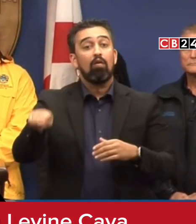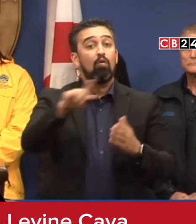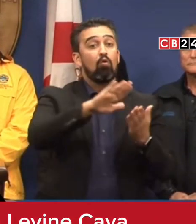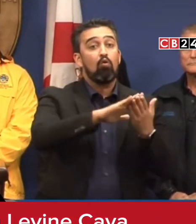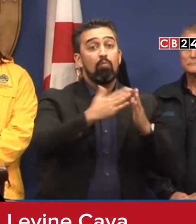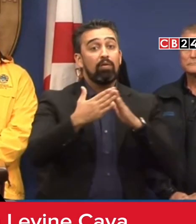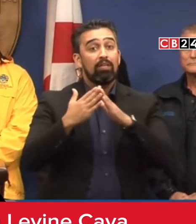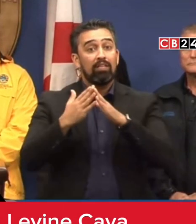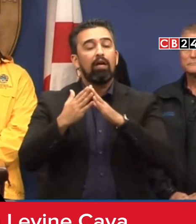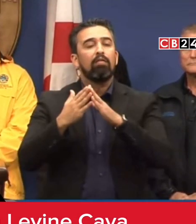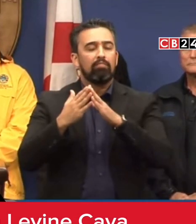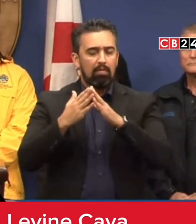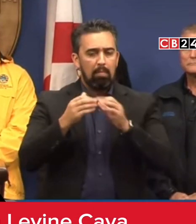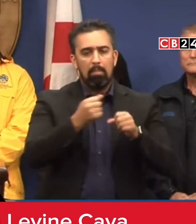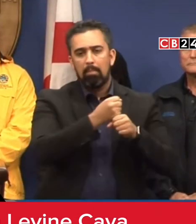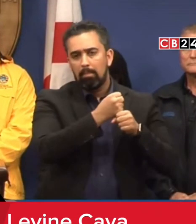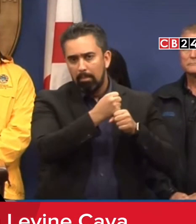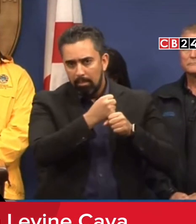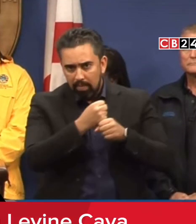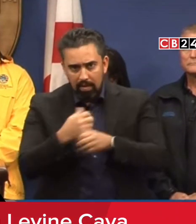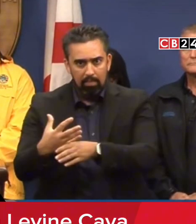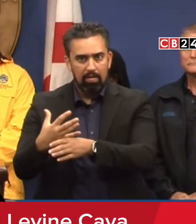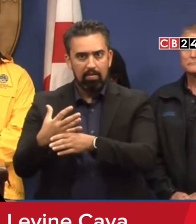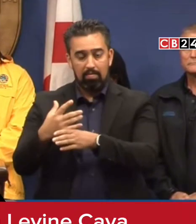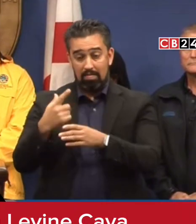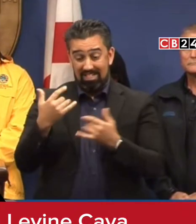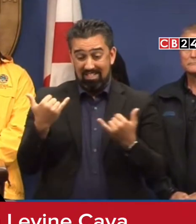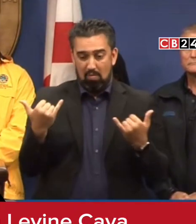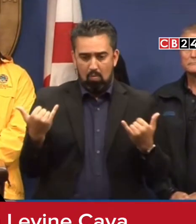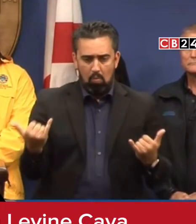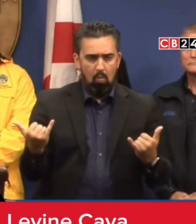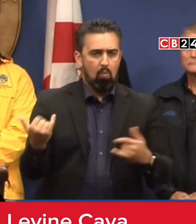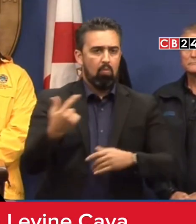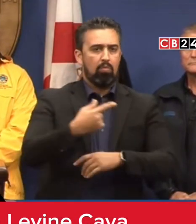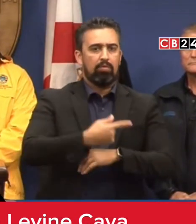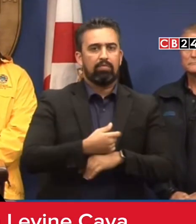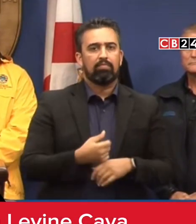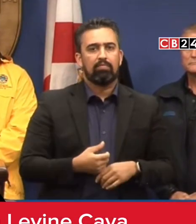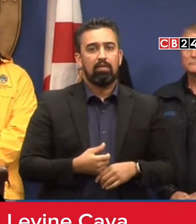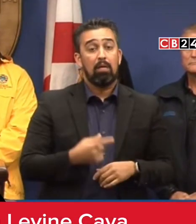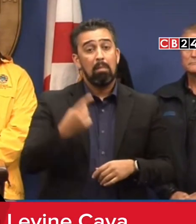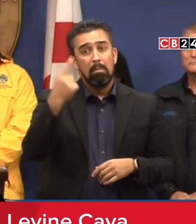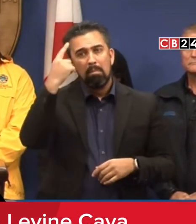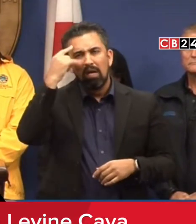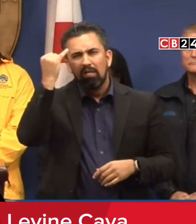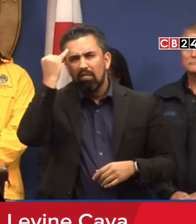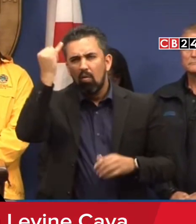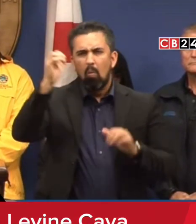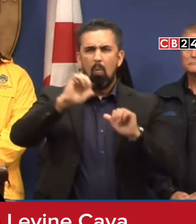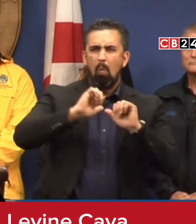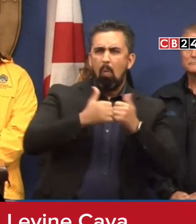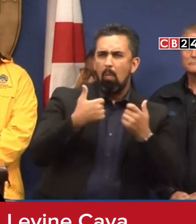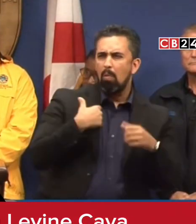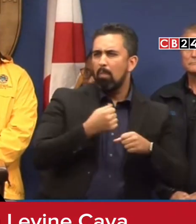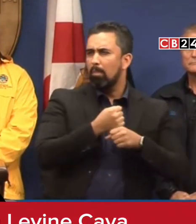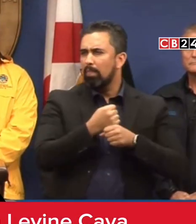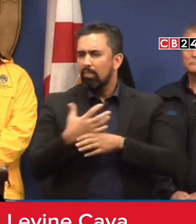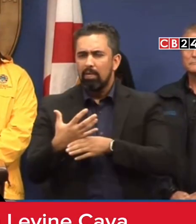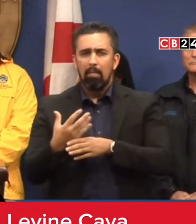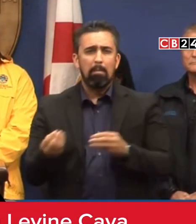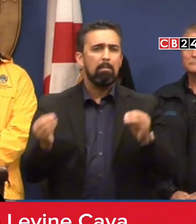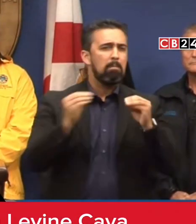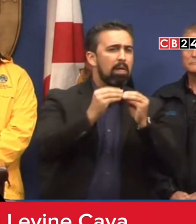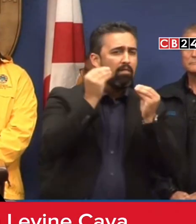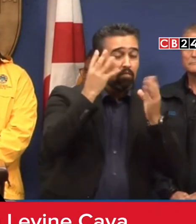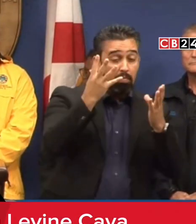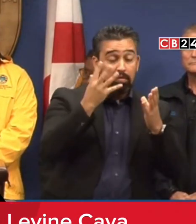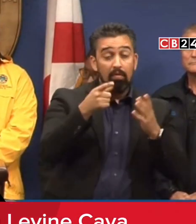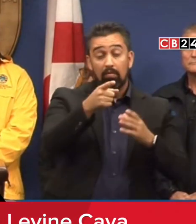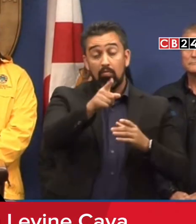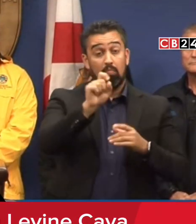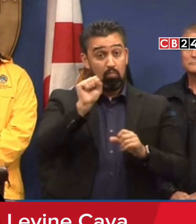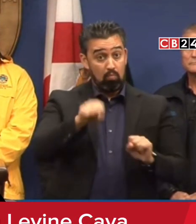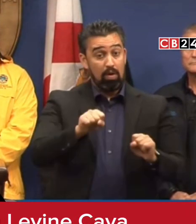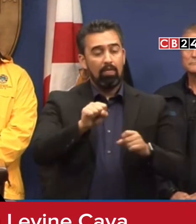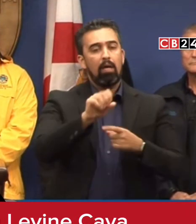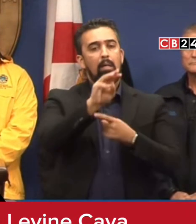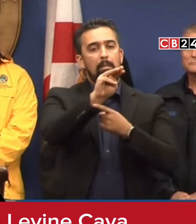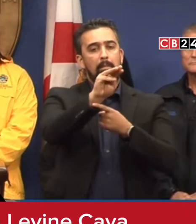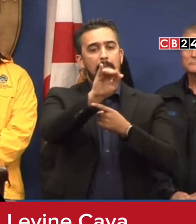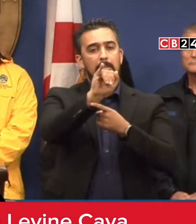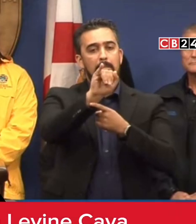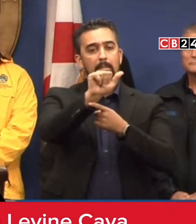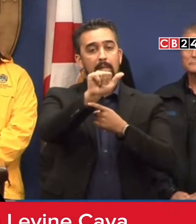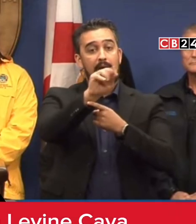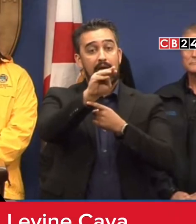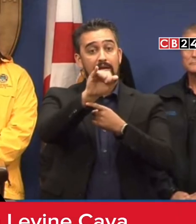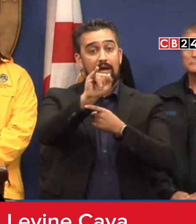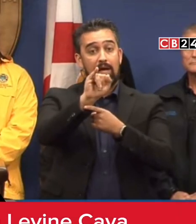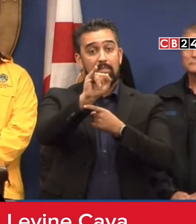preparados desde hoy. Para tips de seguridad y más otra información, visiten miamidate.gov